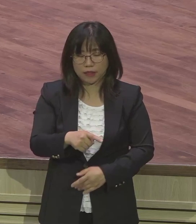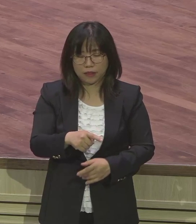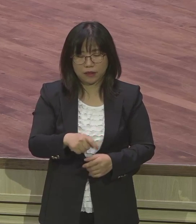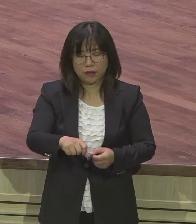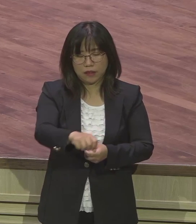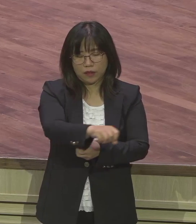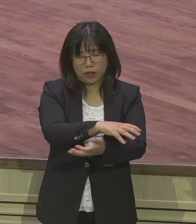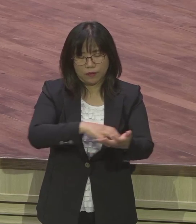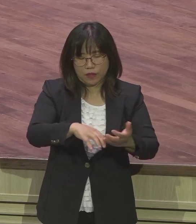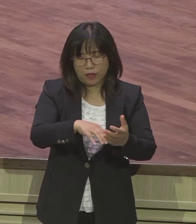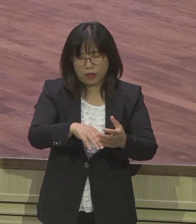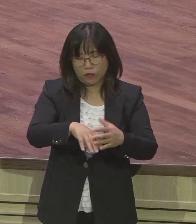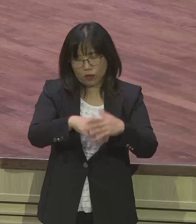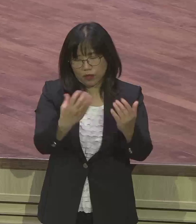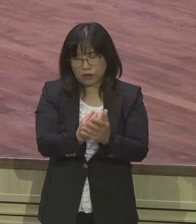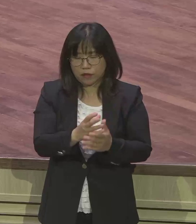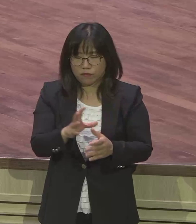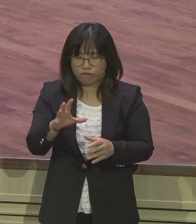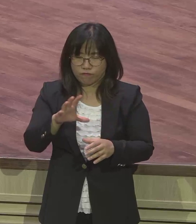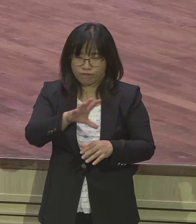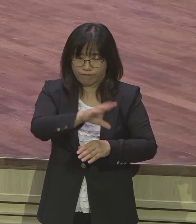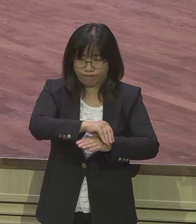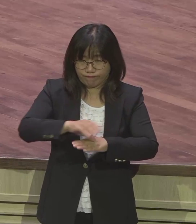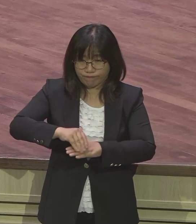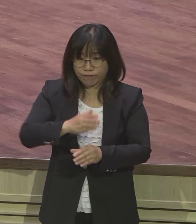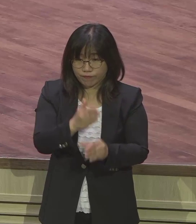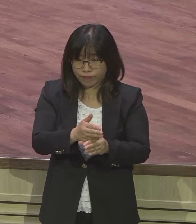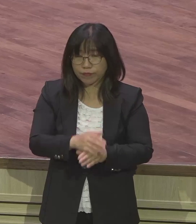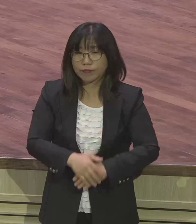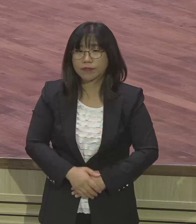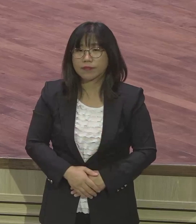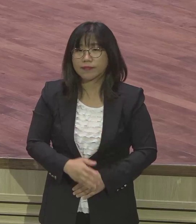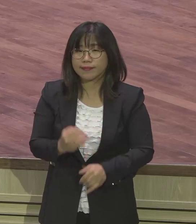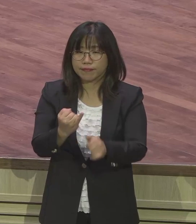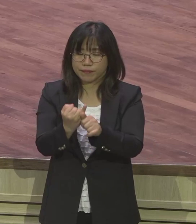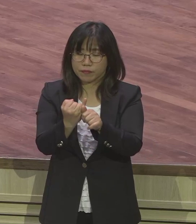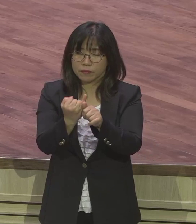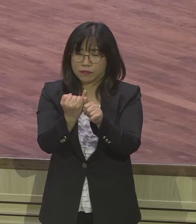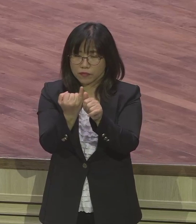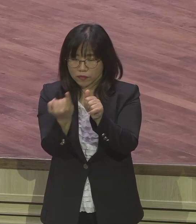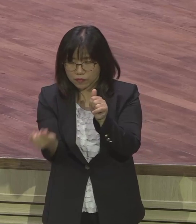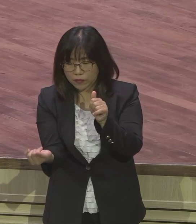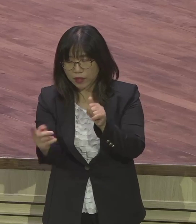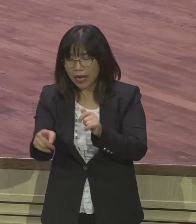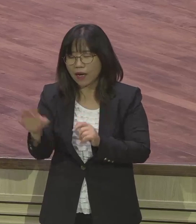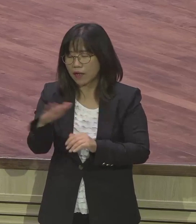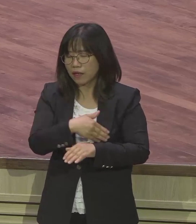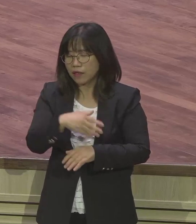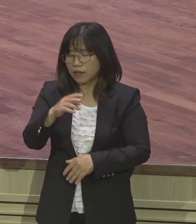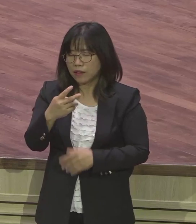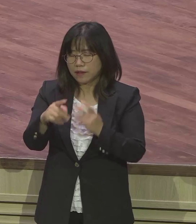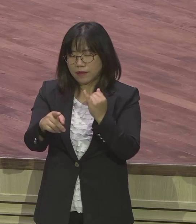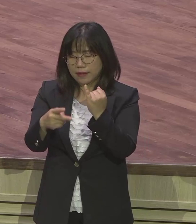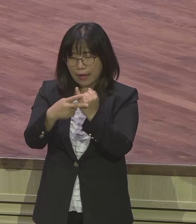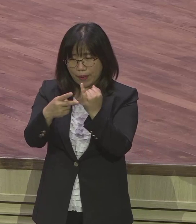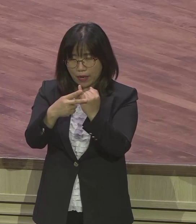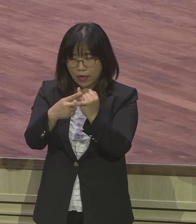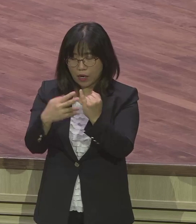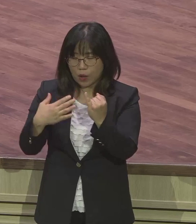그가 그 과부의 의복을 벗고 너울로 얼굴을 가리고 몸을